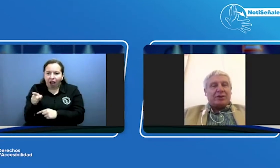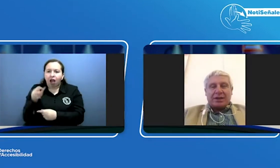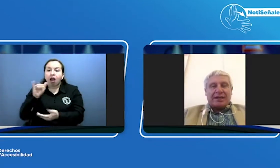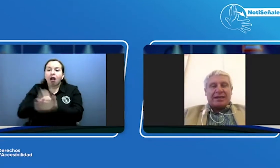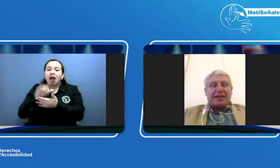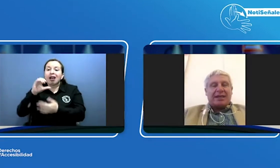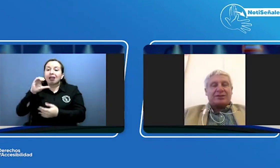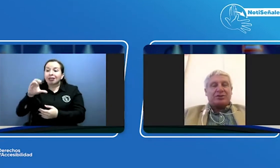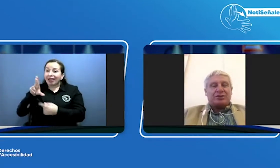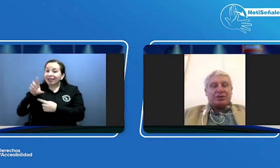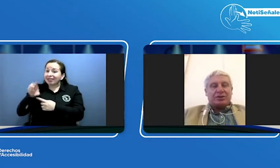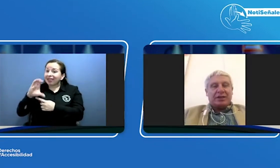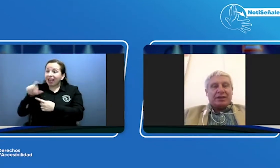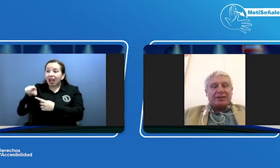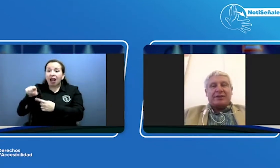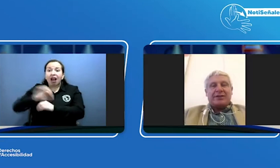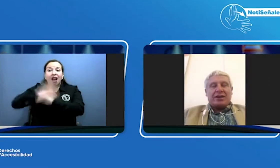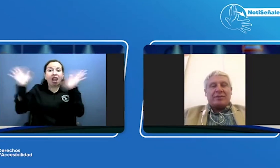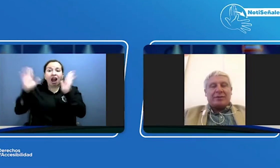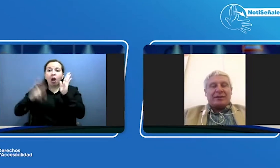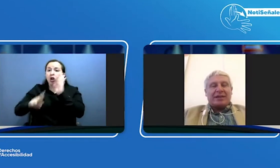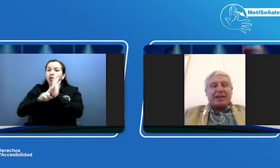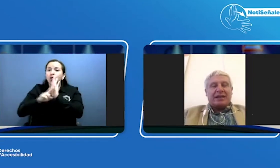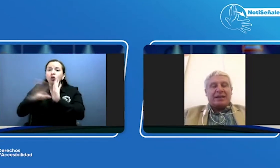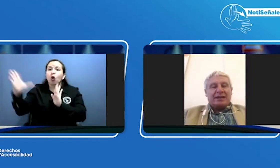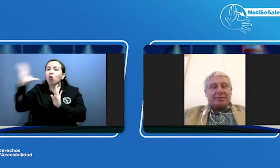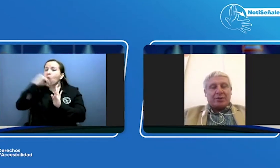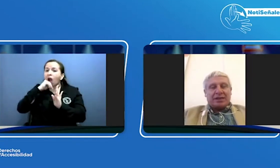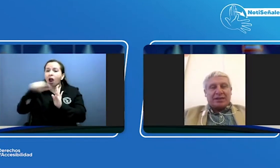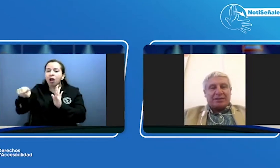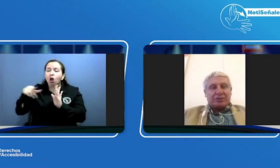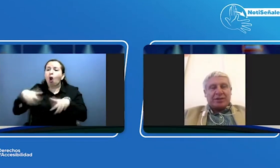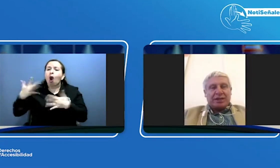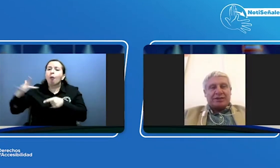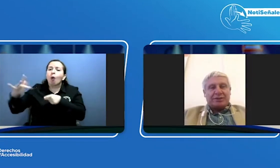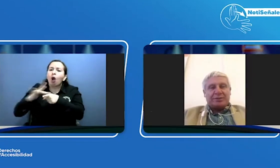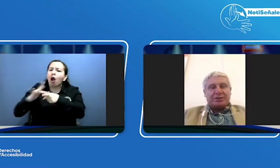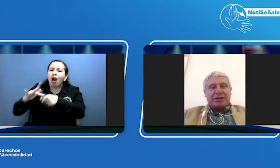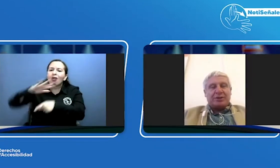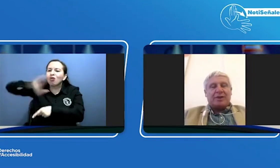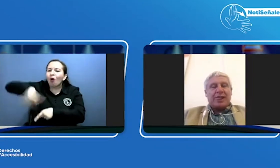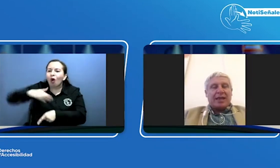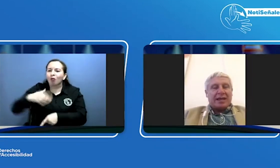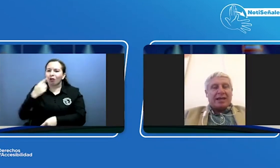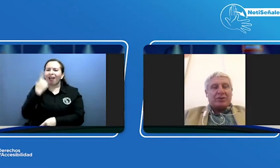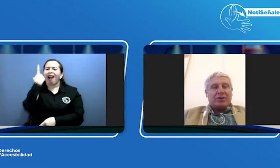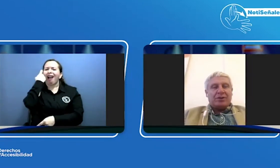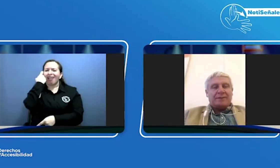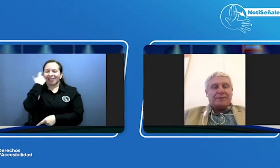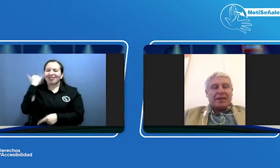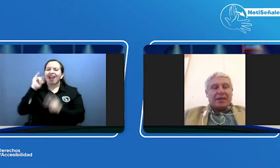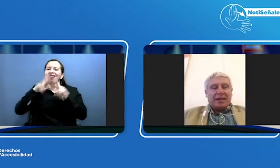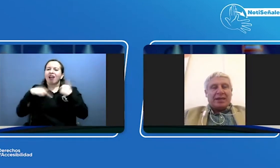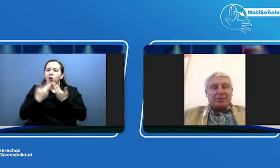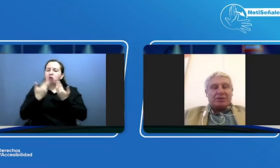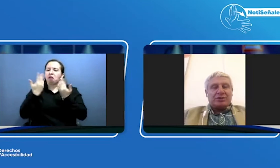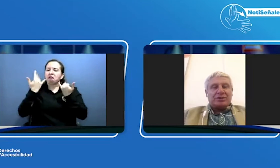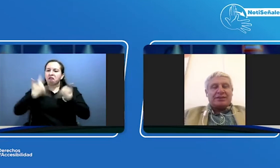claridad de la resolución ni sabía cómo implementarla porque ayer hicimos un ejercicio posterior a la reunión le dijimos a un CRC